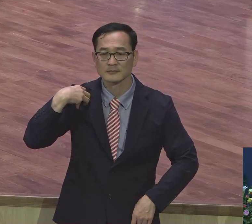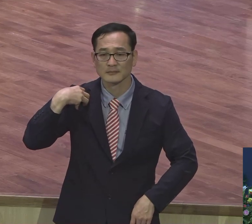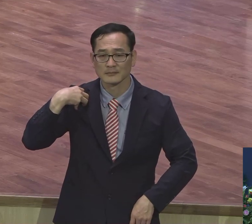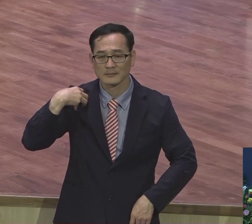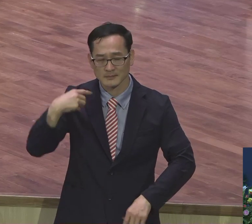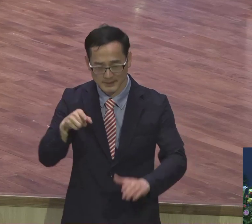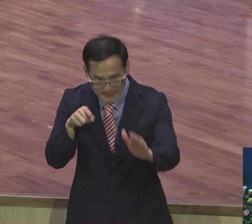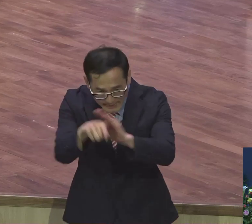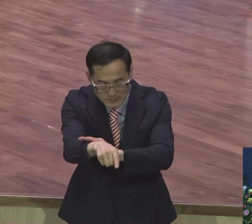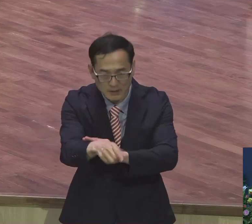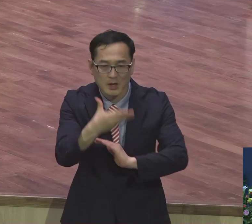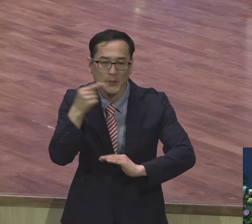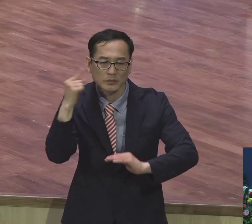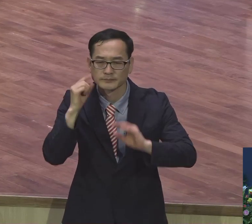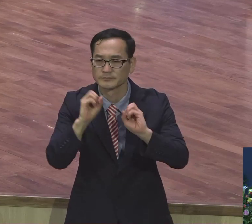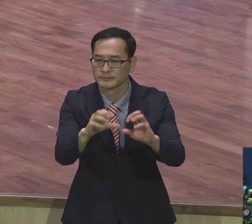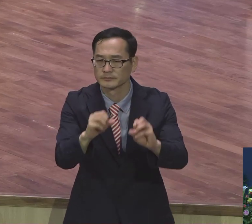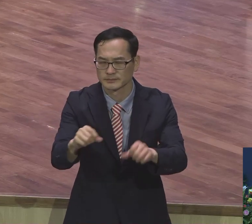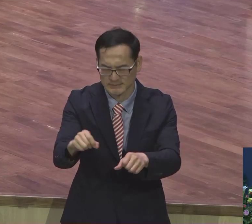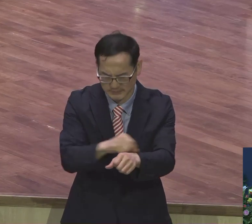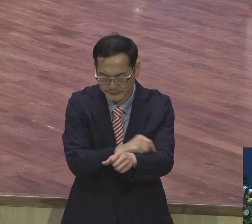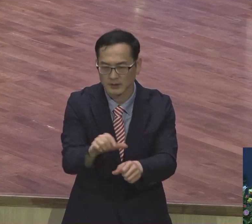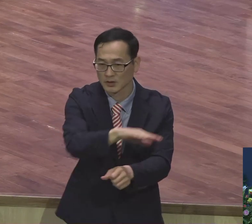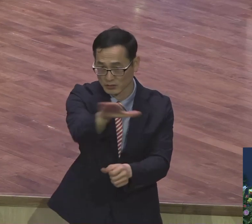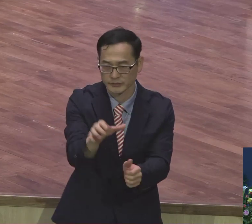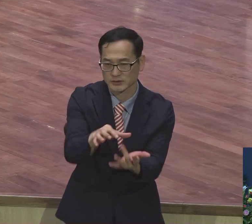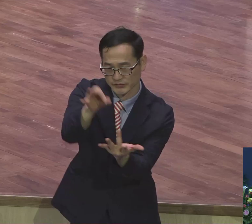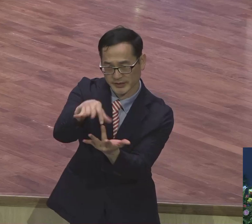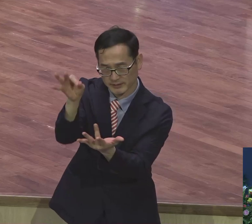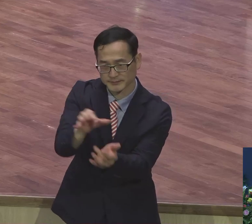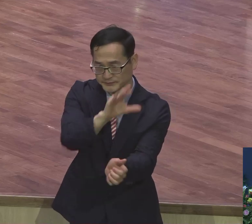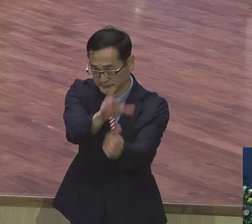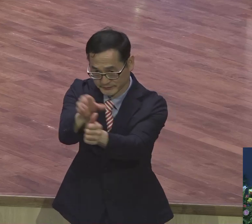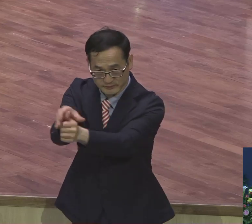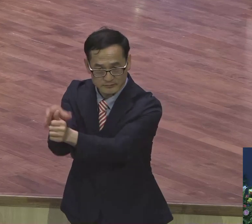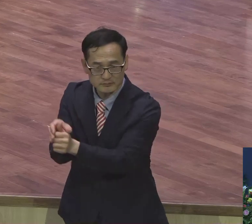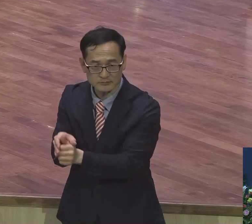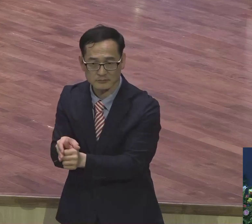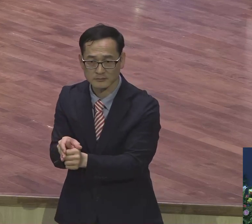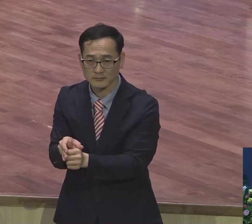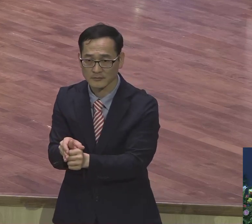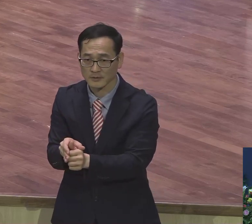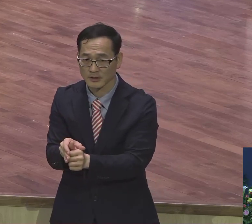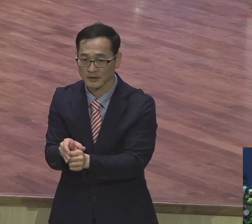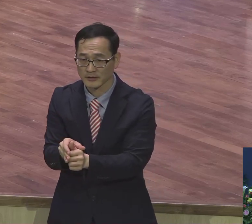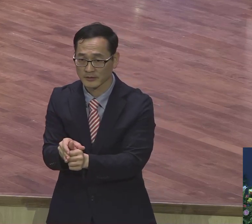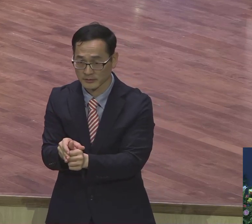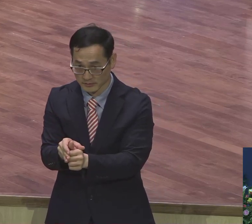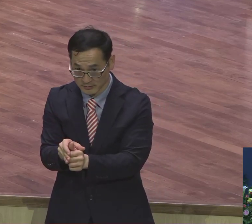여러분들도 불신자 살려보겠다고